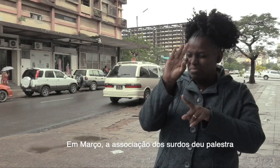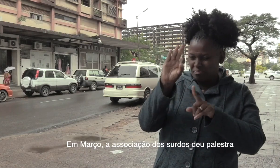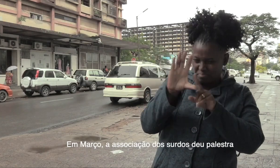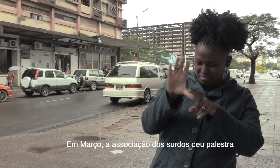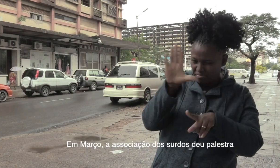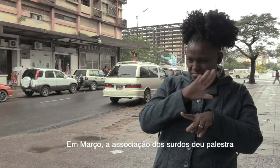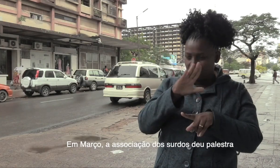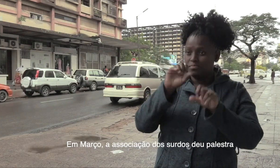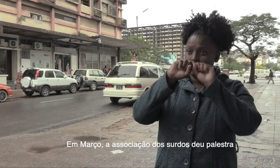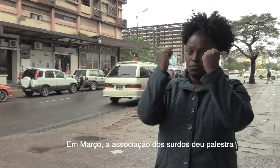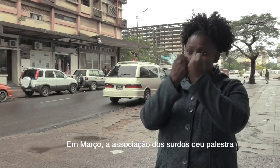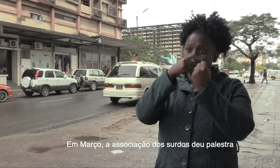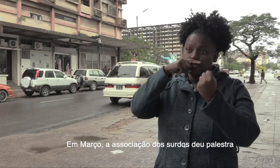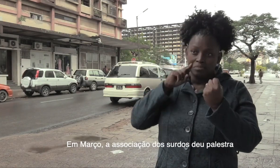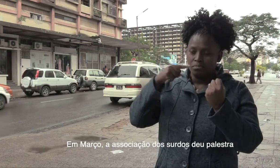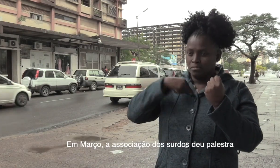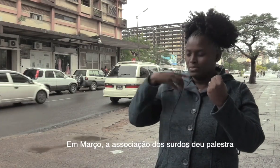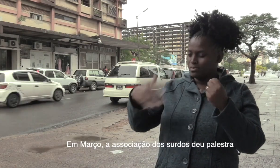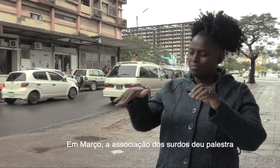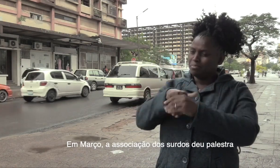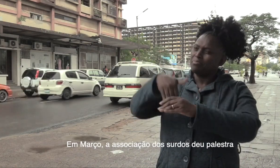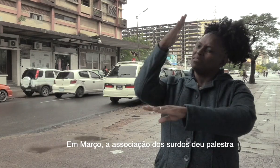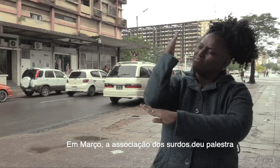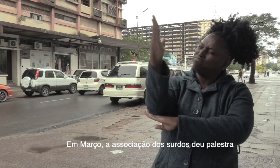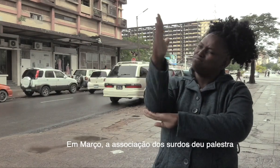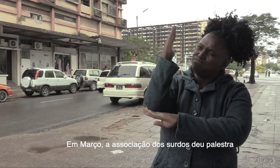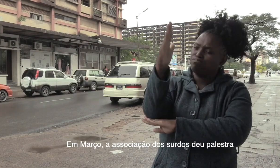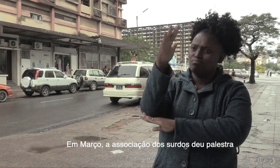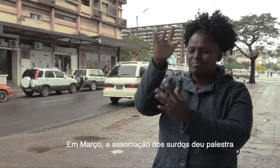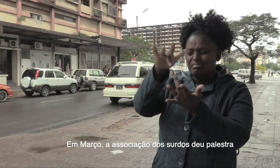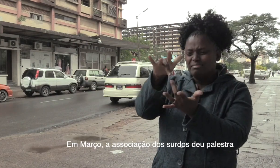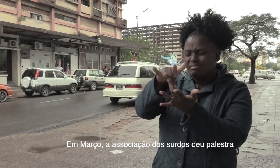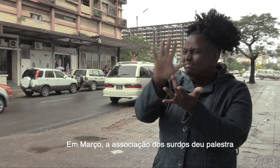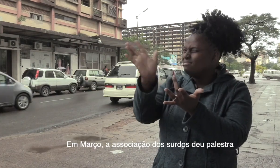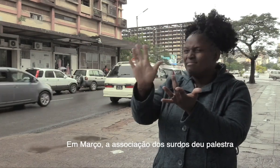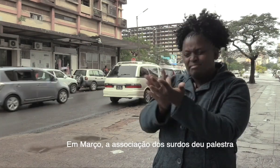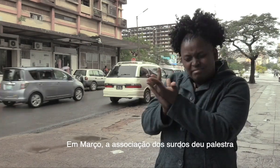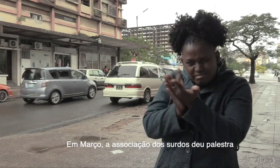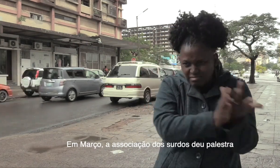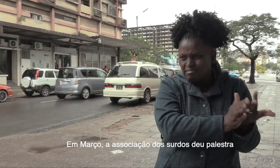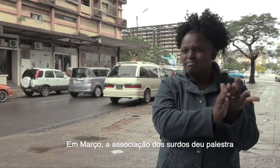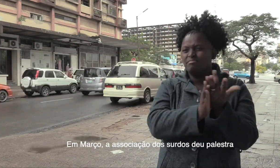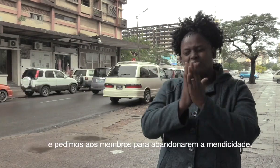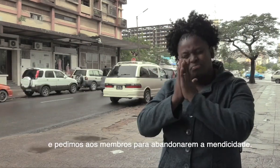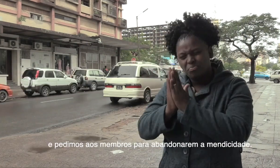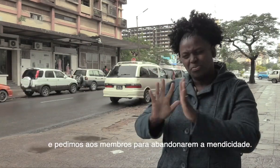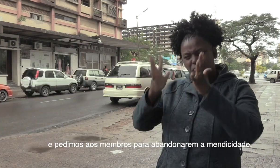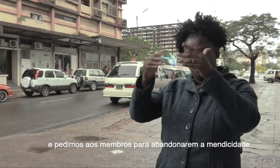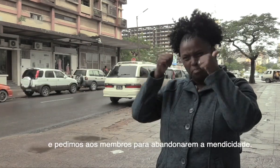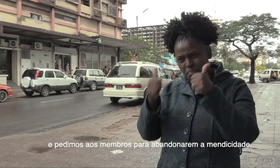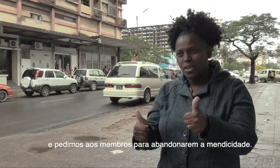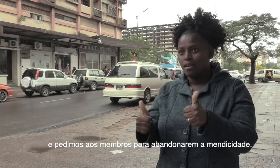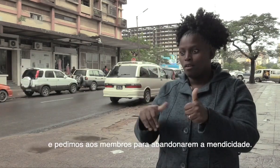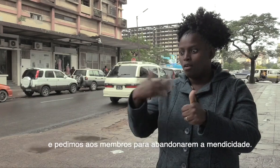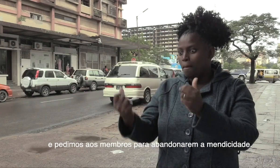Antes, março ou fevereiro, março ou fevereiro, a Associação dos Surdos, nós estivemos lá, demos palestras, pedimos aos membros para que